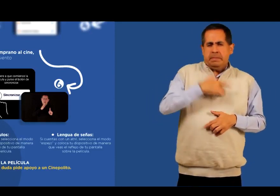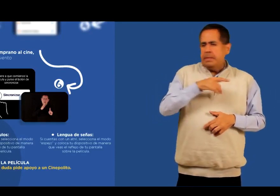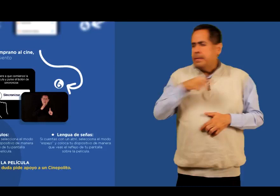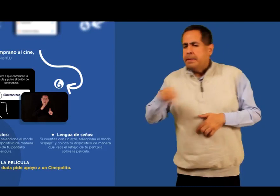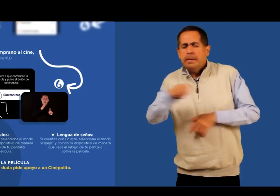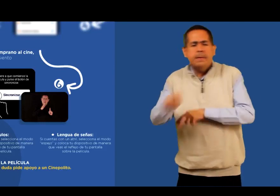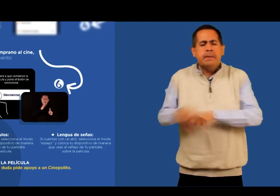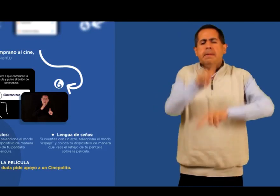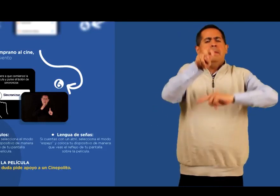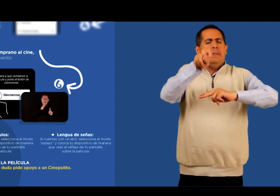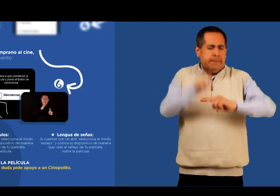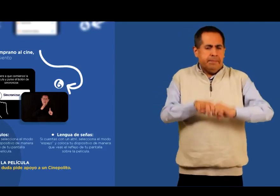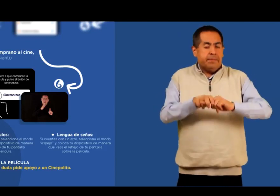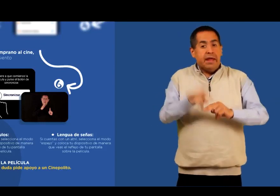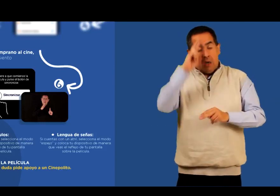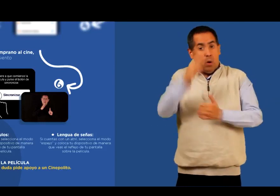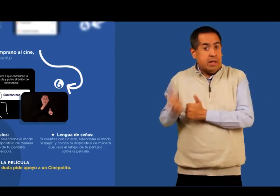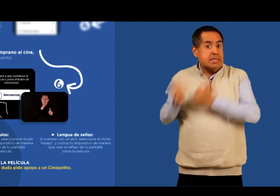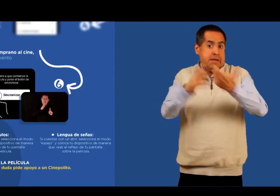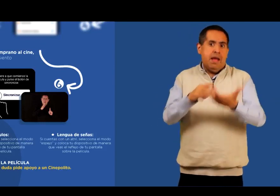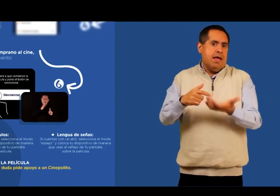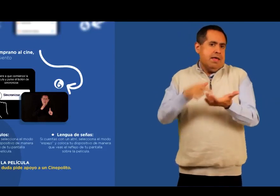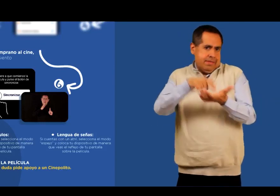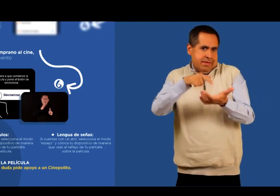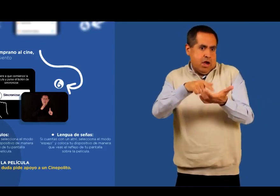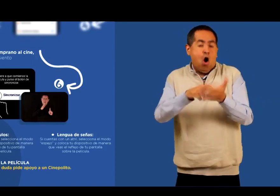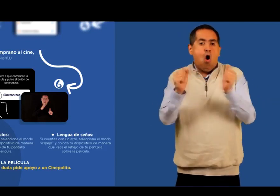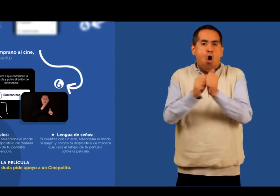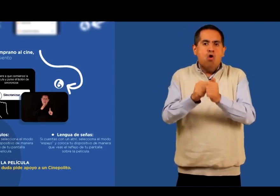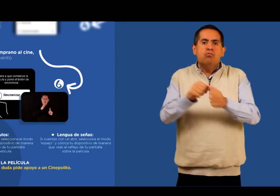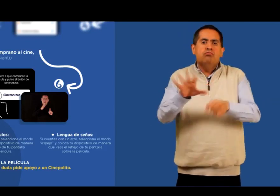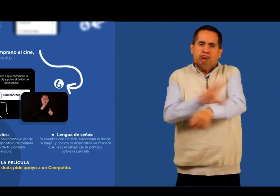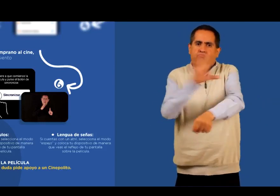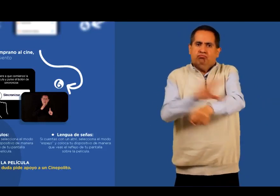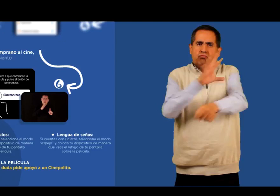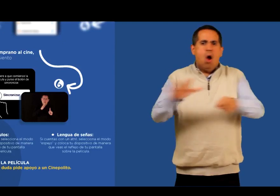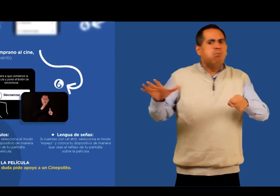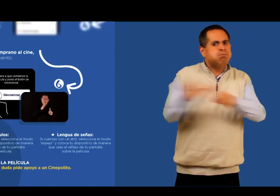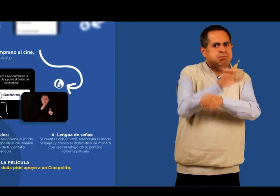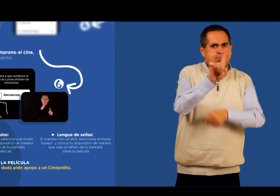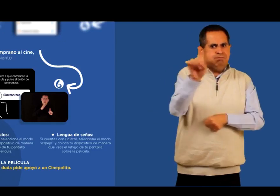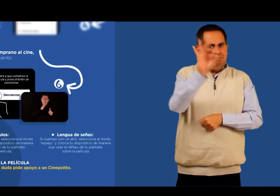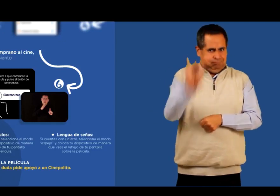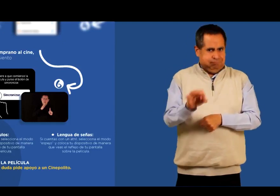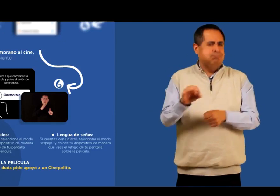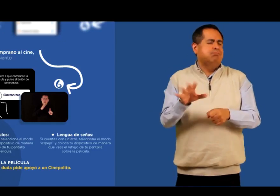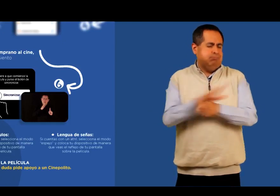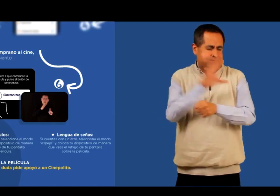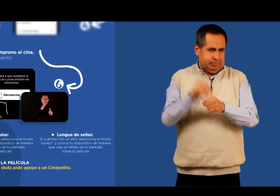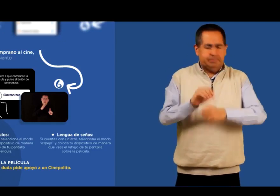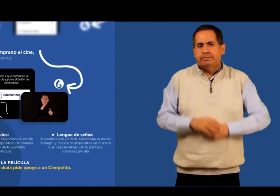El día de la función, llega temprano al cine. Ingresa a la sala y ocupa el asiento que te corresponde.